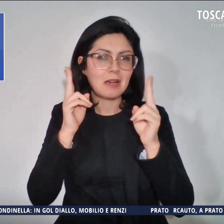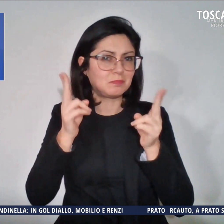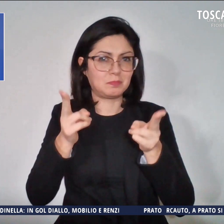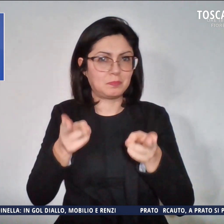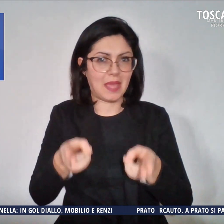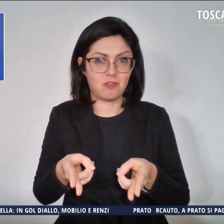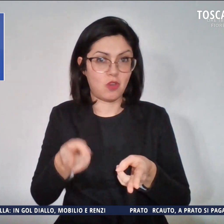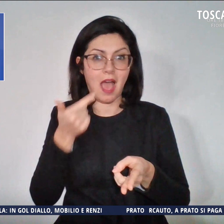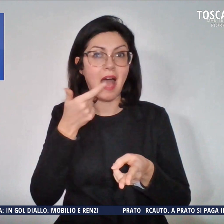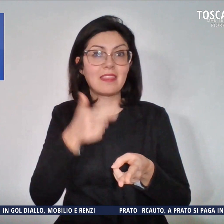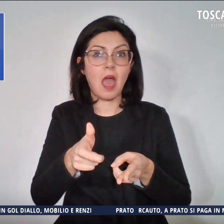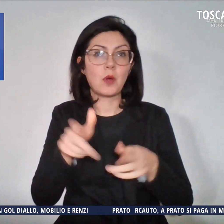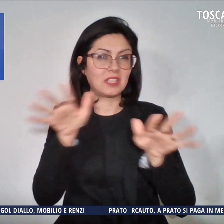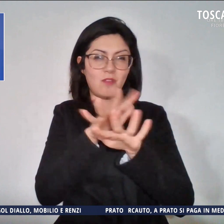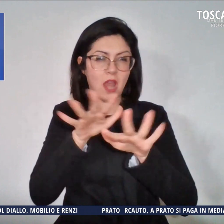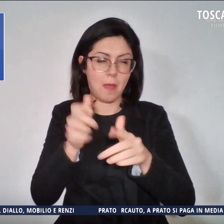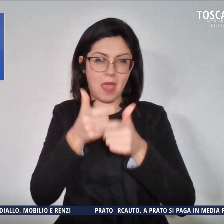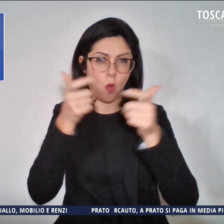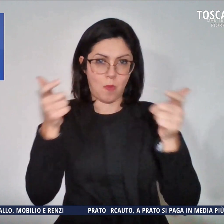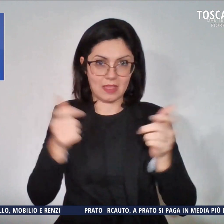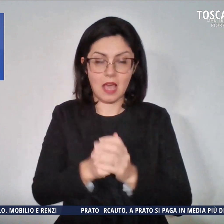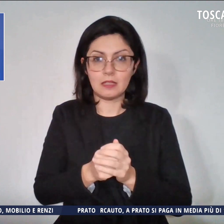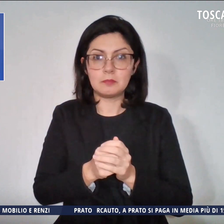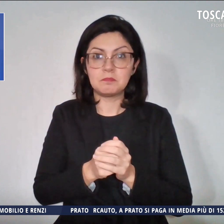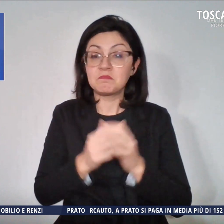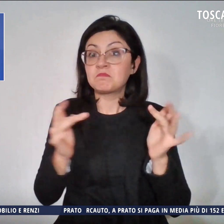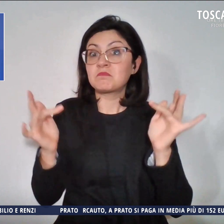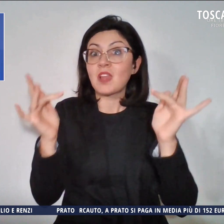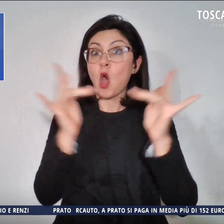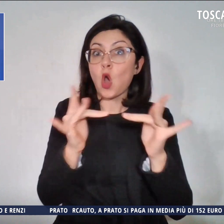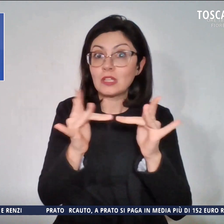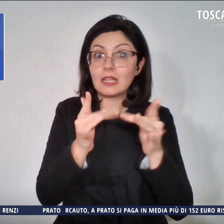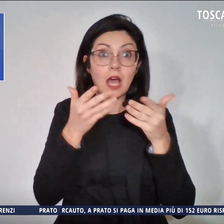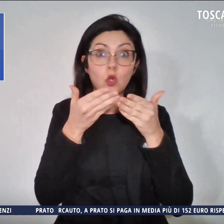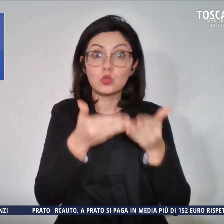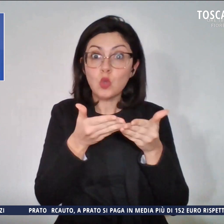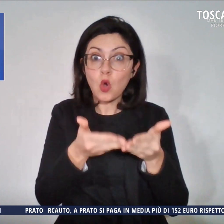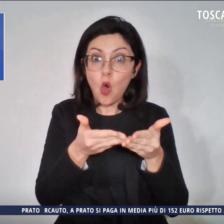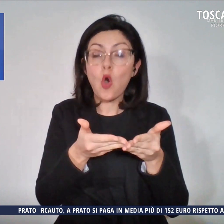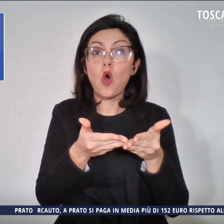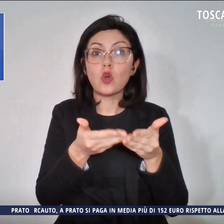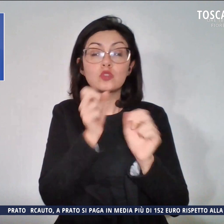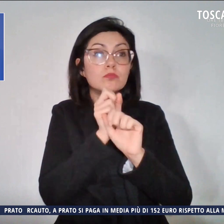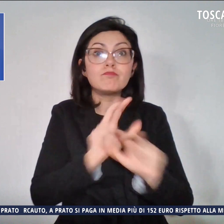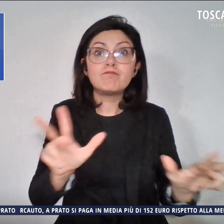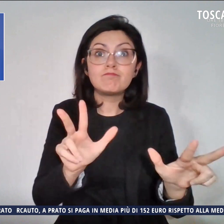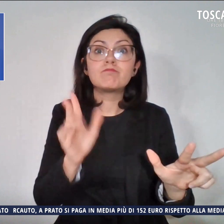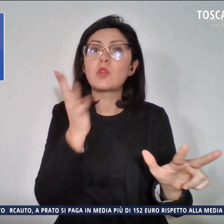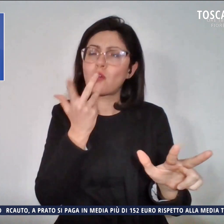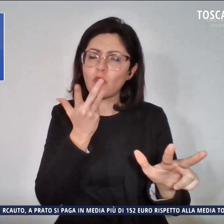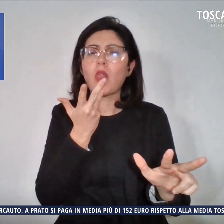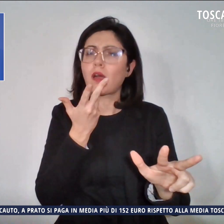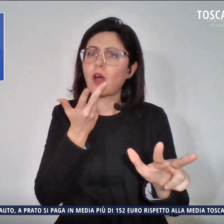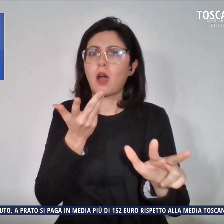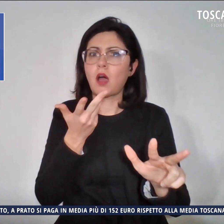'aumento della nebbia. Contattati ai soccorritori hanno comunicato di volere andare avanti, anche